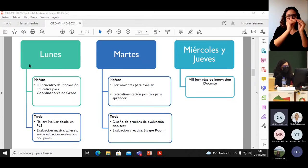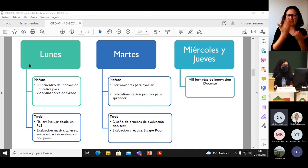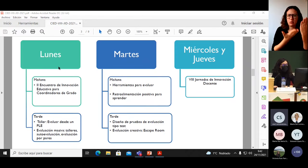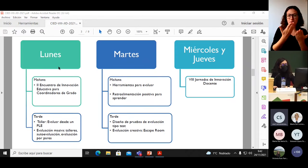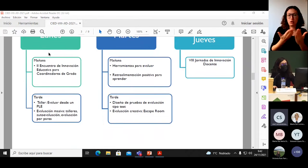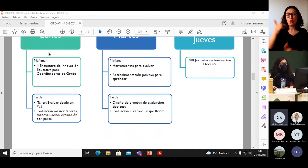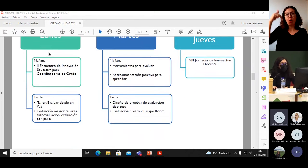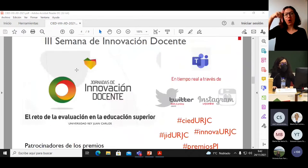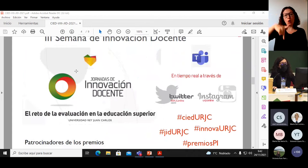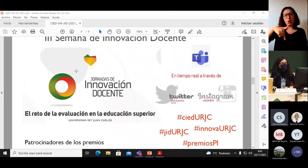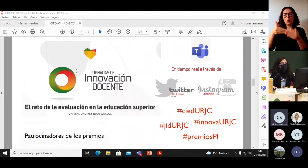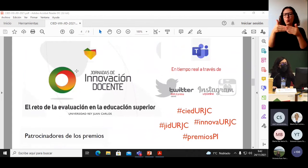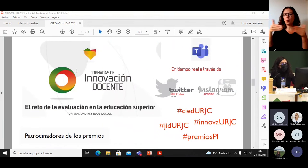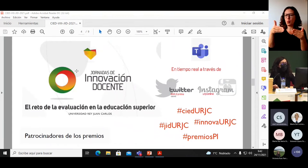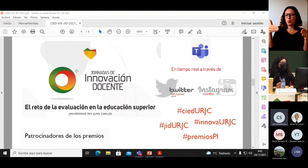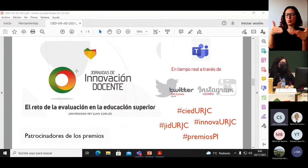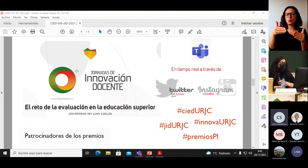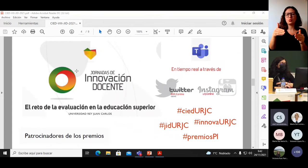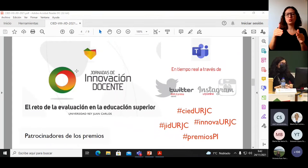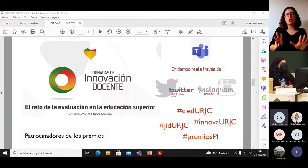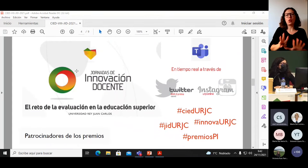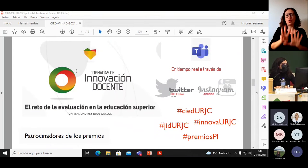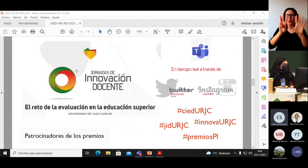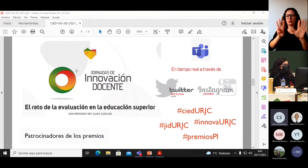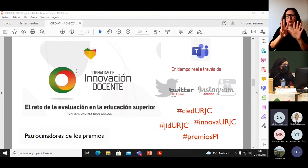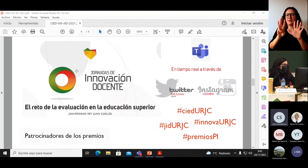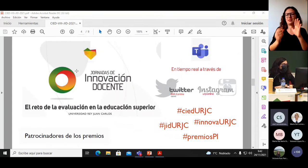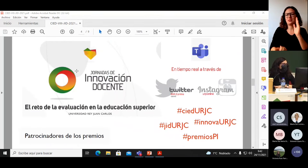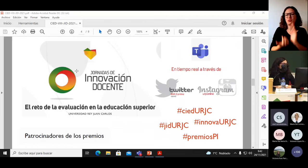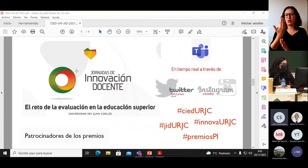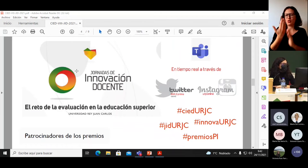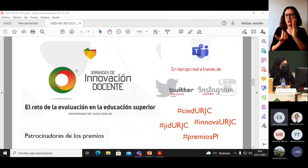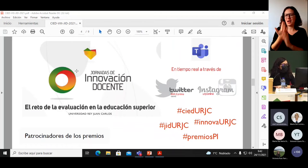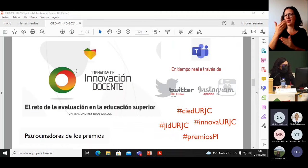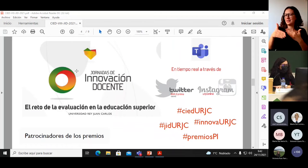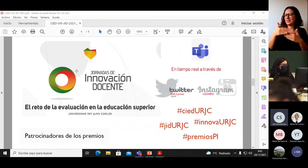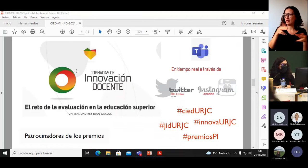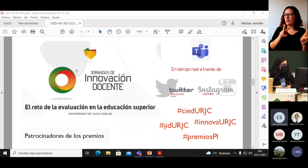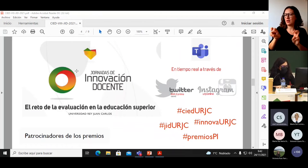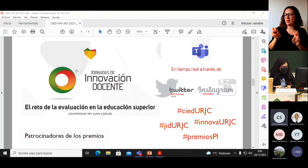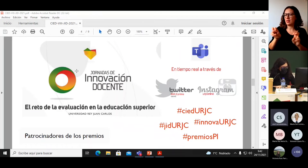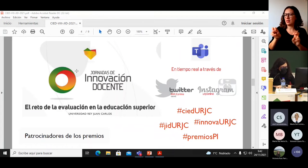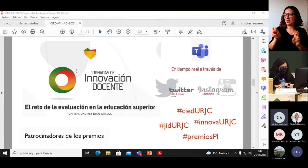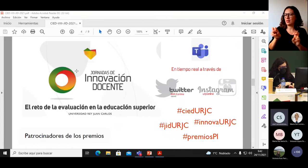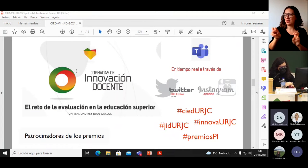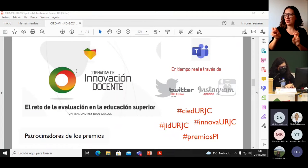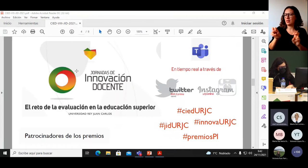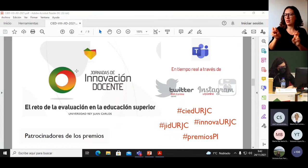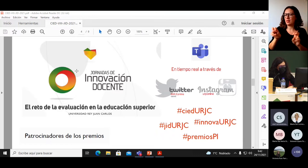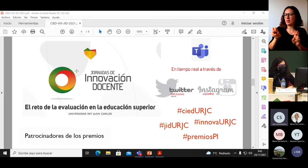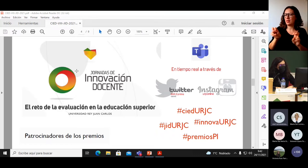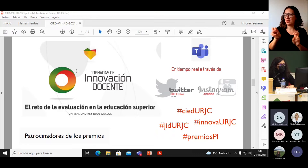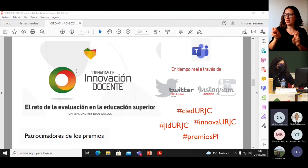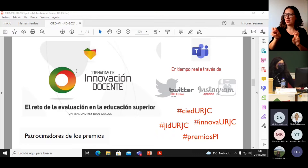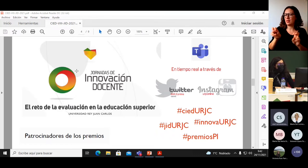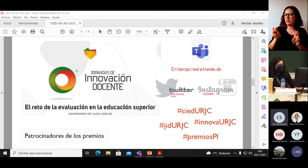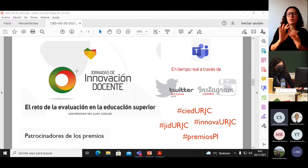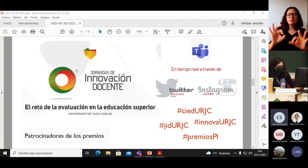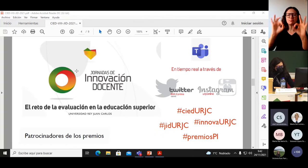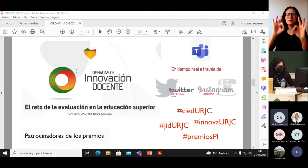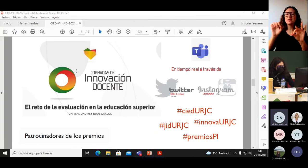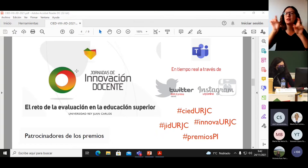hoy arrancamos con las octavas jornadas de innovación docente denominadas, entre todo, la evaluación de la educación superior.